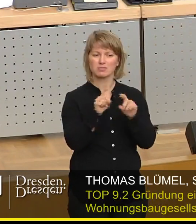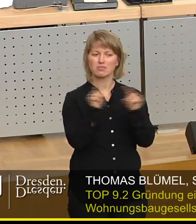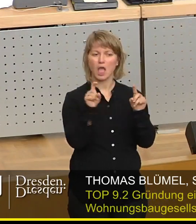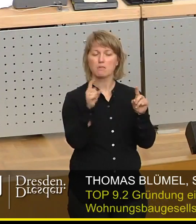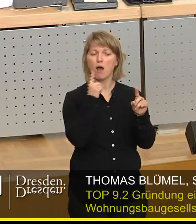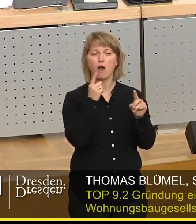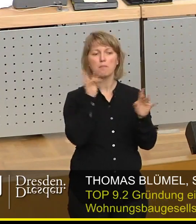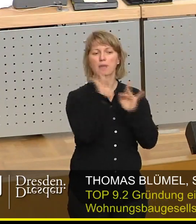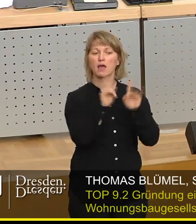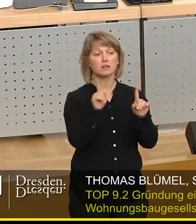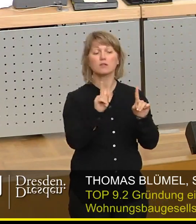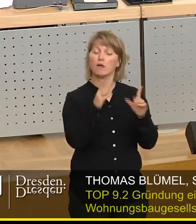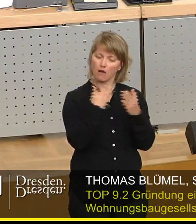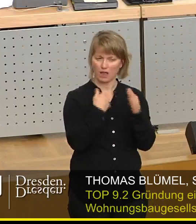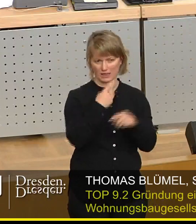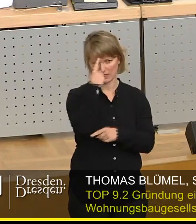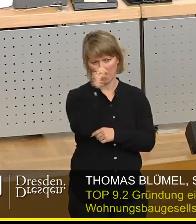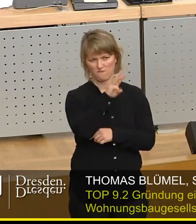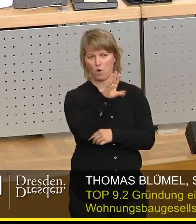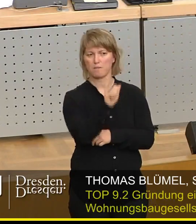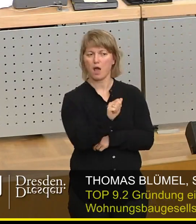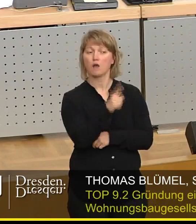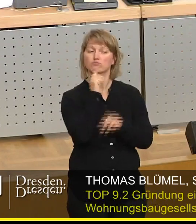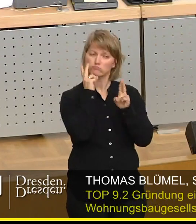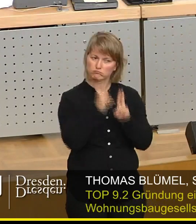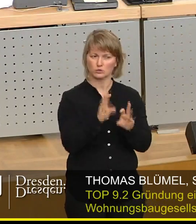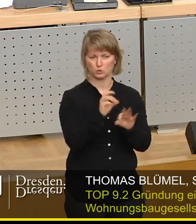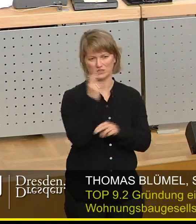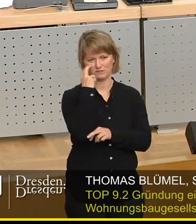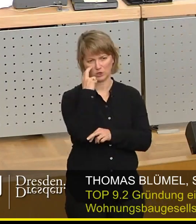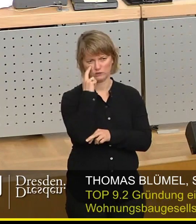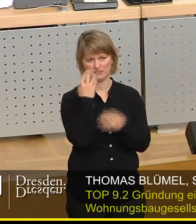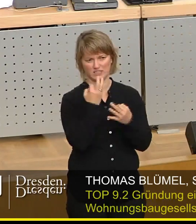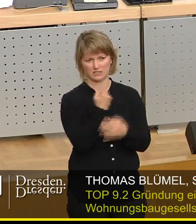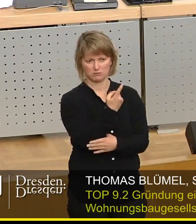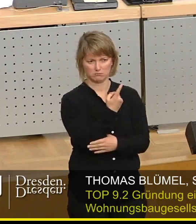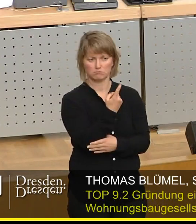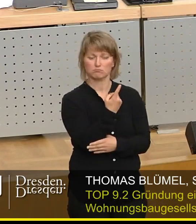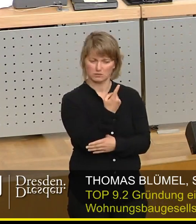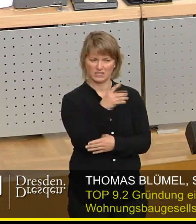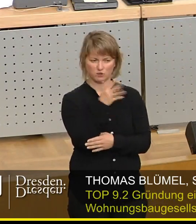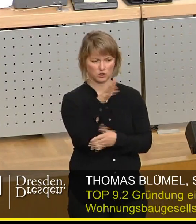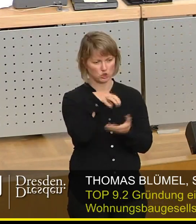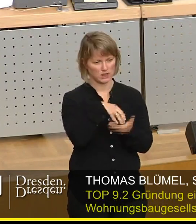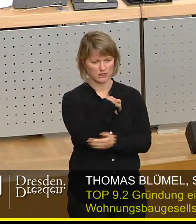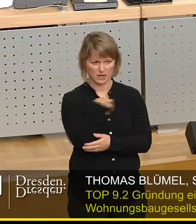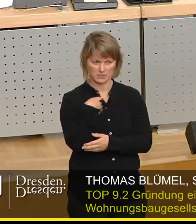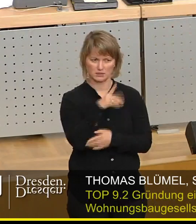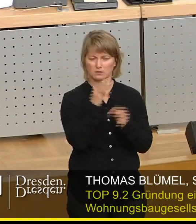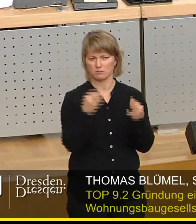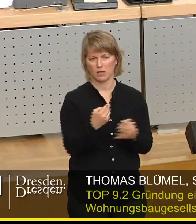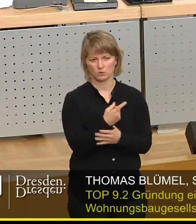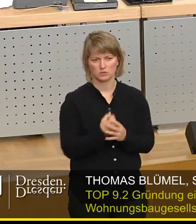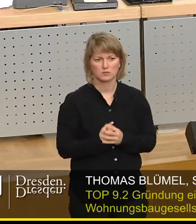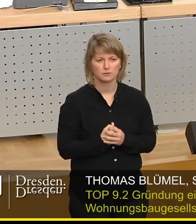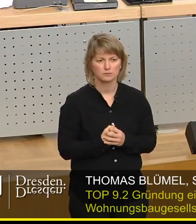stellen, weil wir überzeugt sind, dass die Woba eine vernünftige und nützliche Einrichtung für diese Stadt ist. Mein